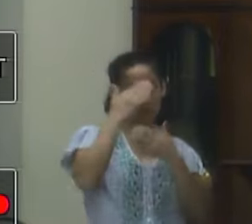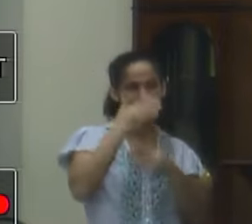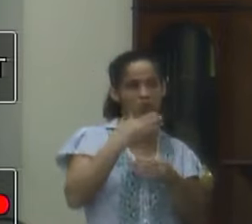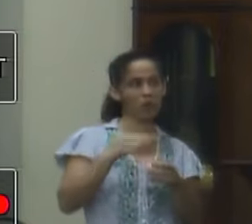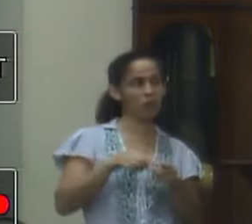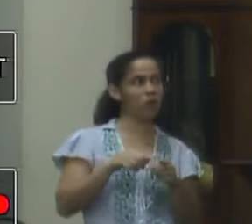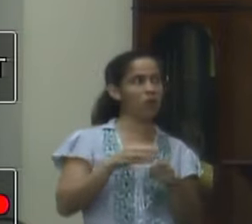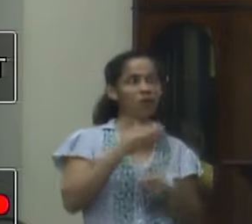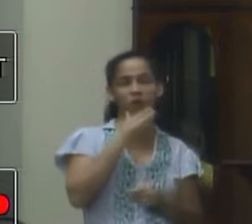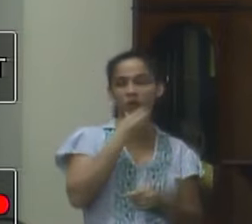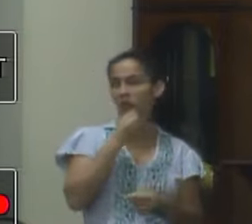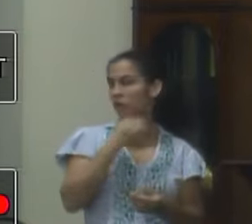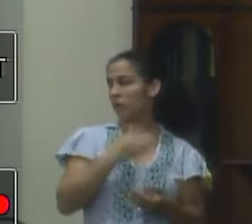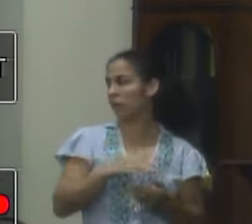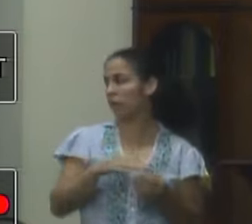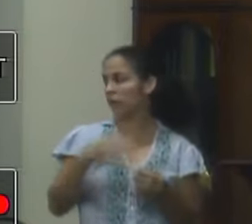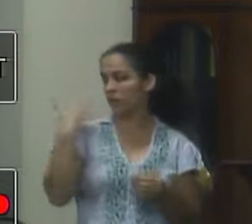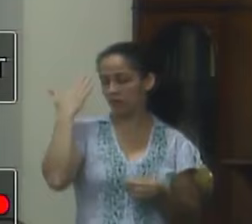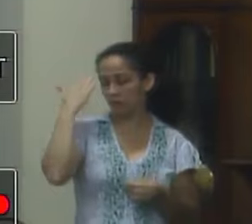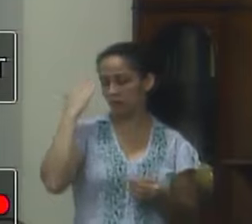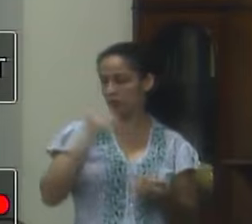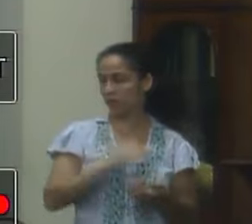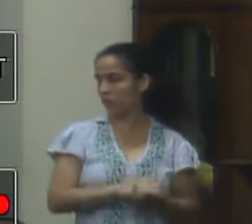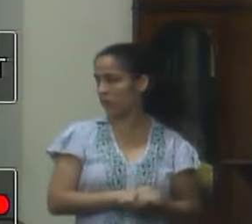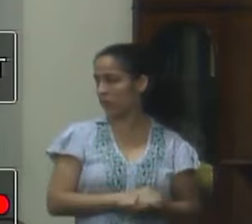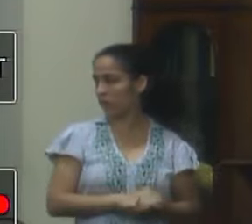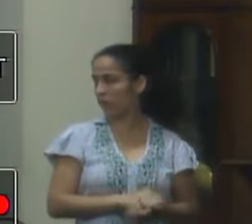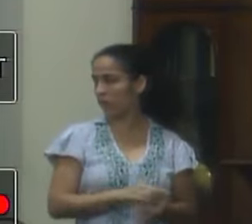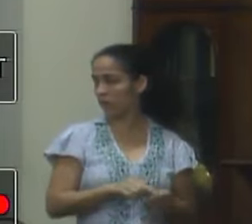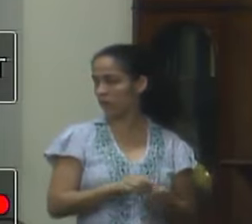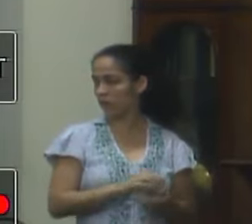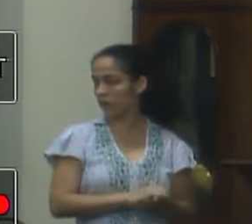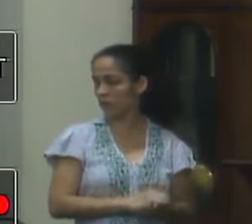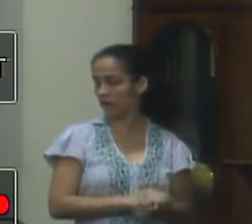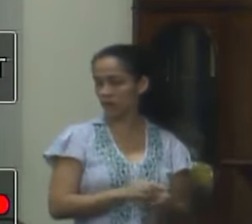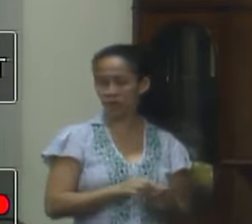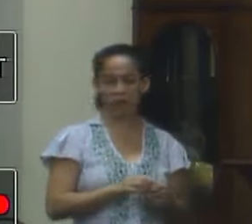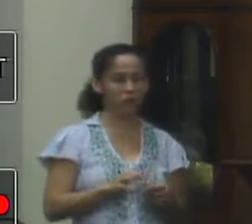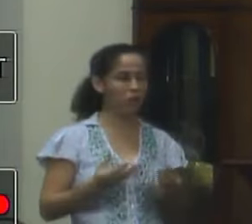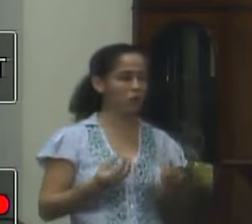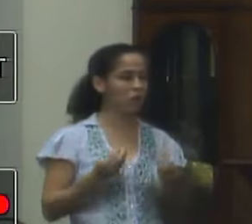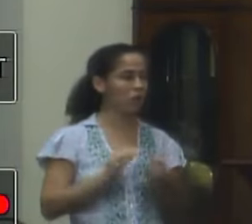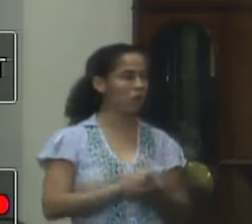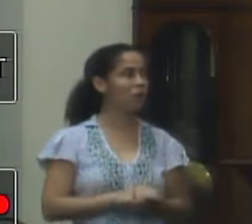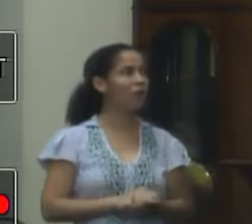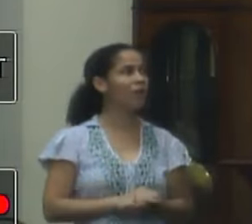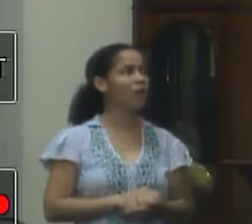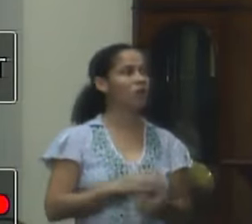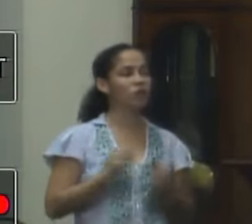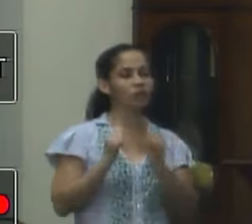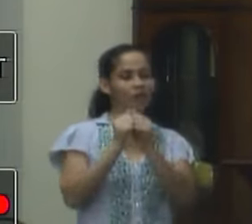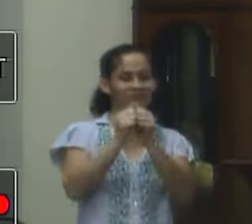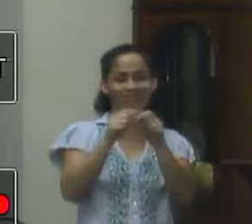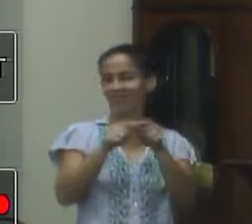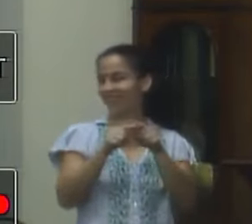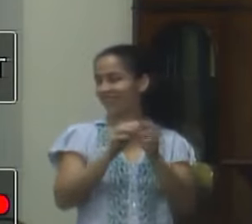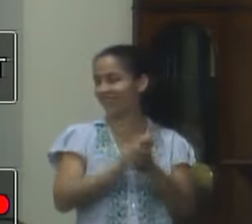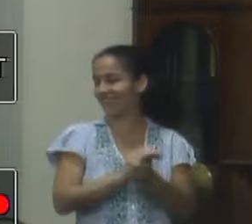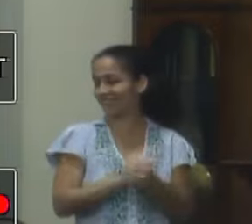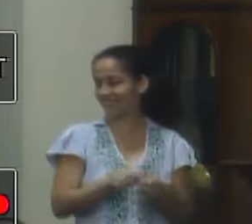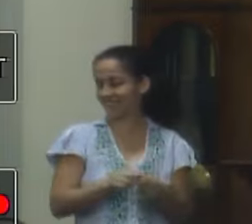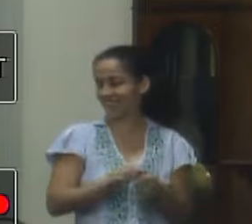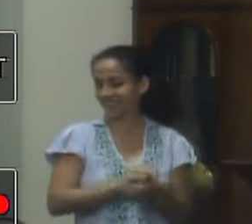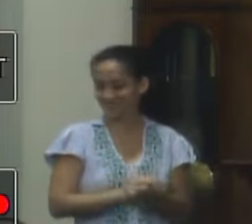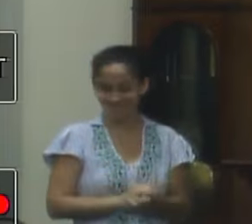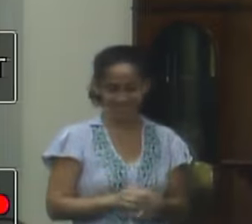essa vitalidade de o melhor para a nossa cidade eu queria mais uma vez parabenizar o senhor Miguel que estamos juntos poder executivo poder legislativo